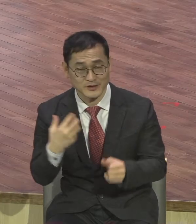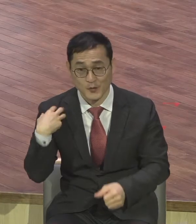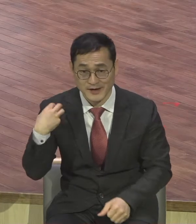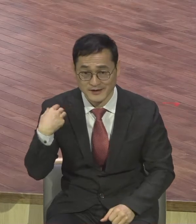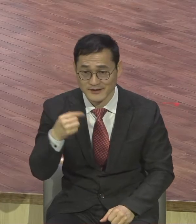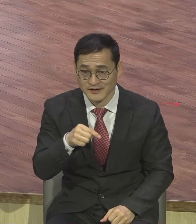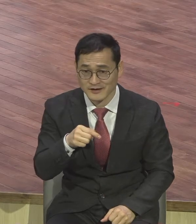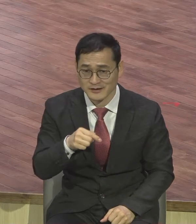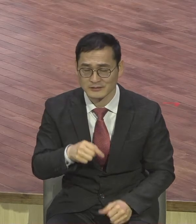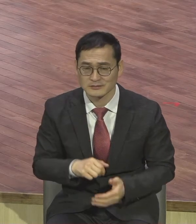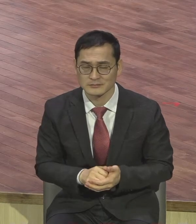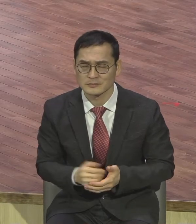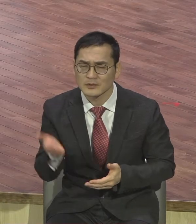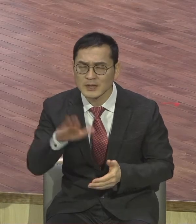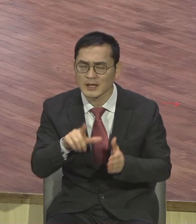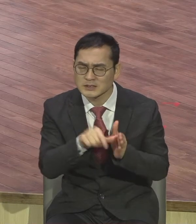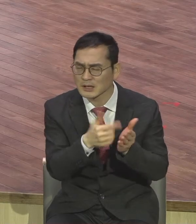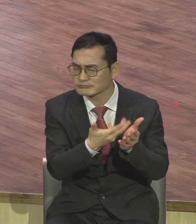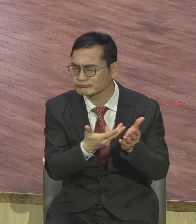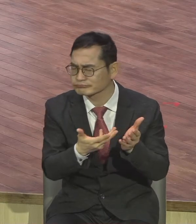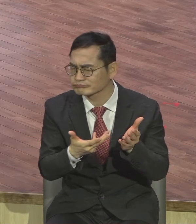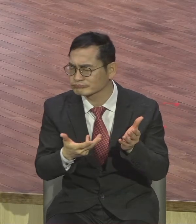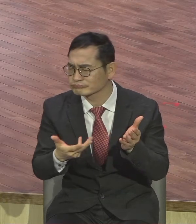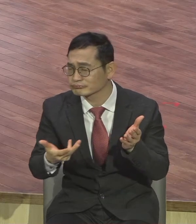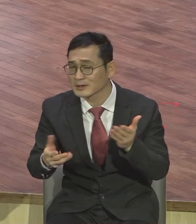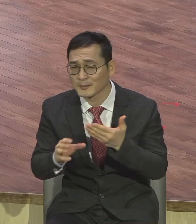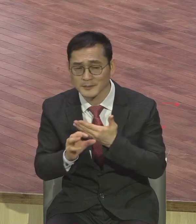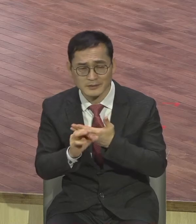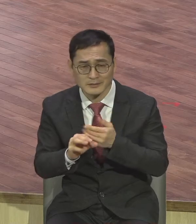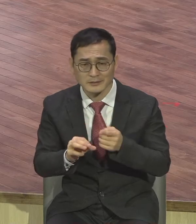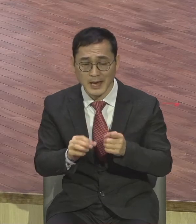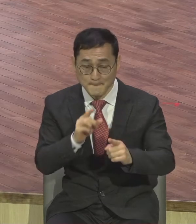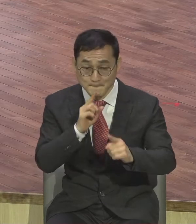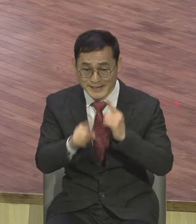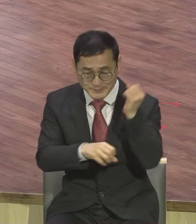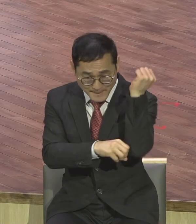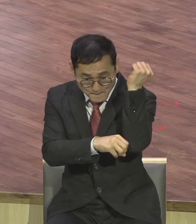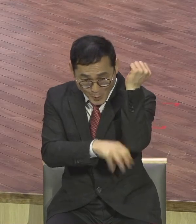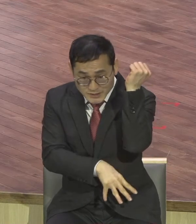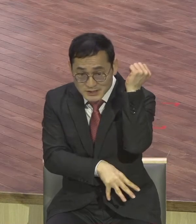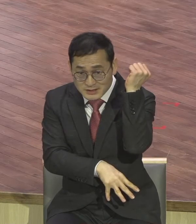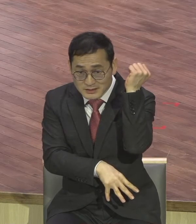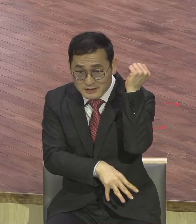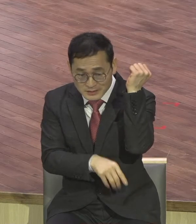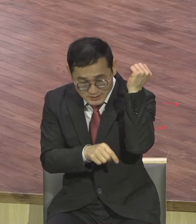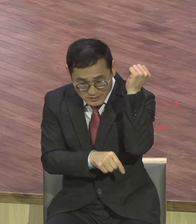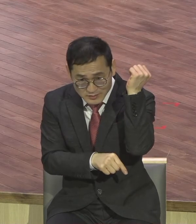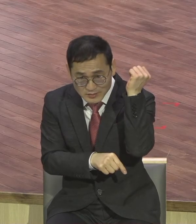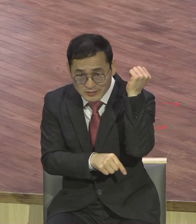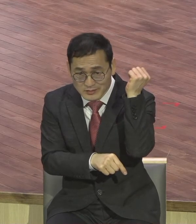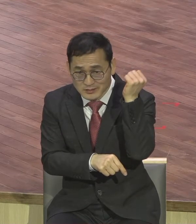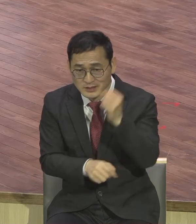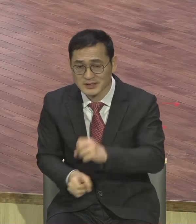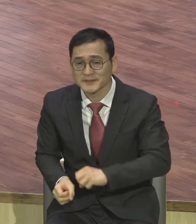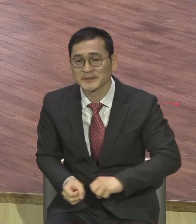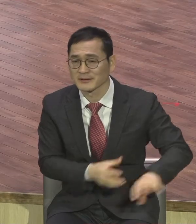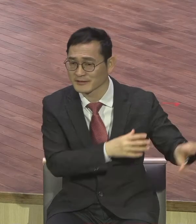이들이 뭐요 말씀의 본질에서 벗어나서 성경 66권 본질에서